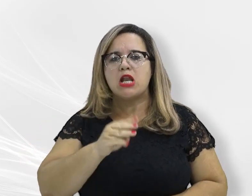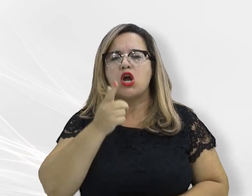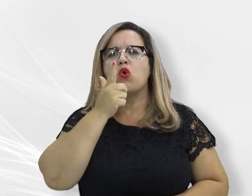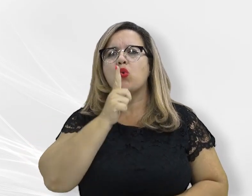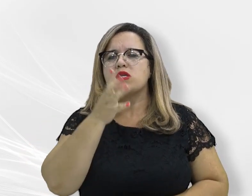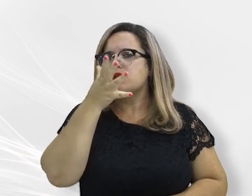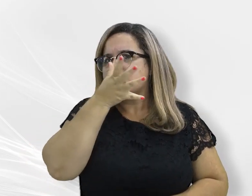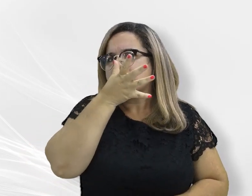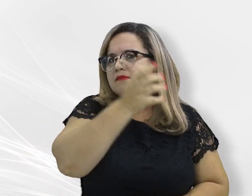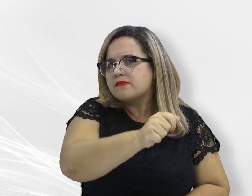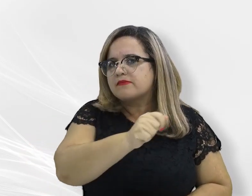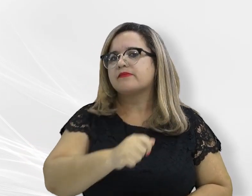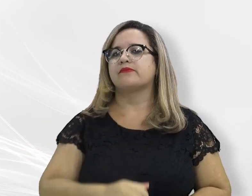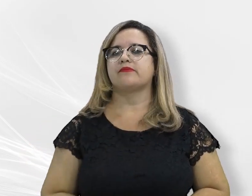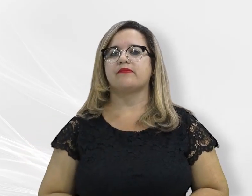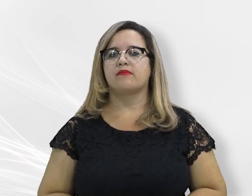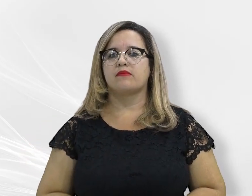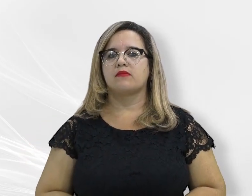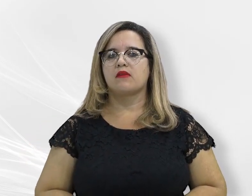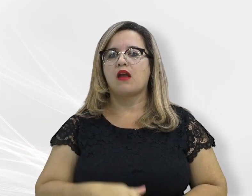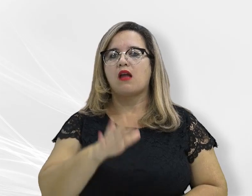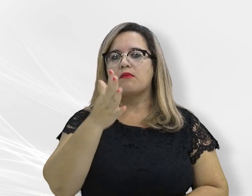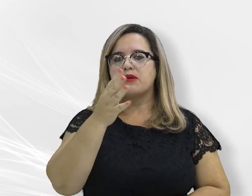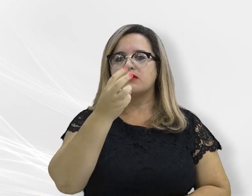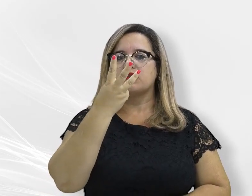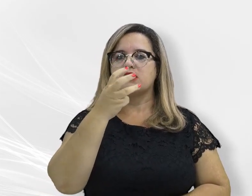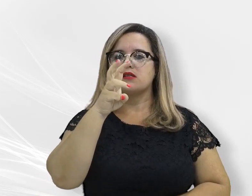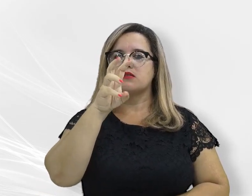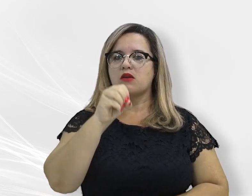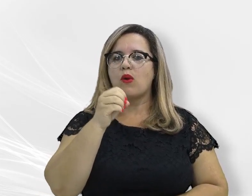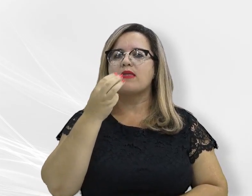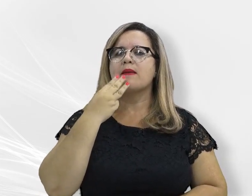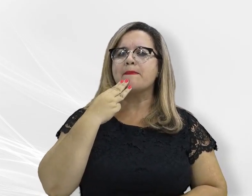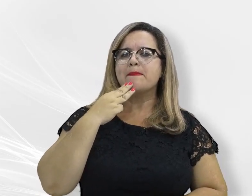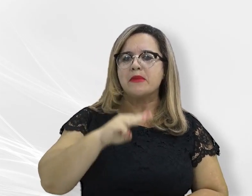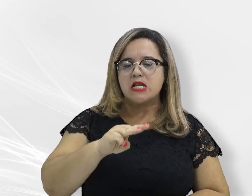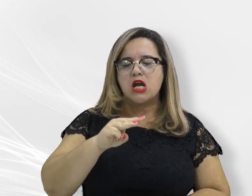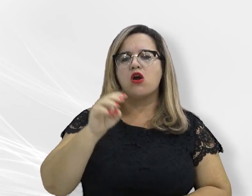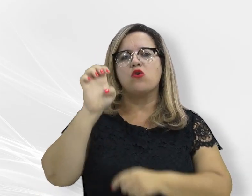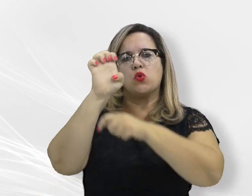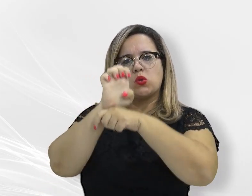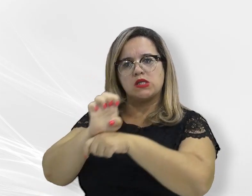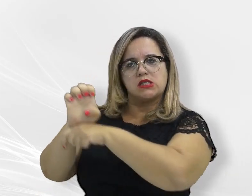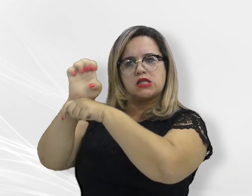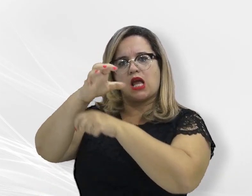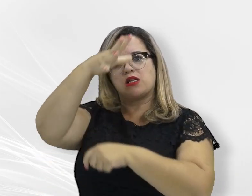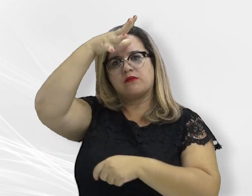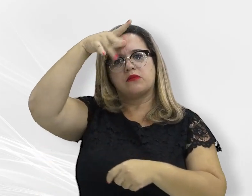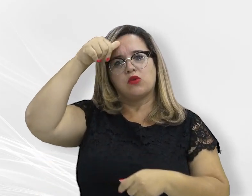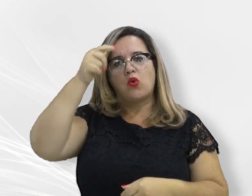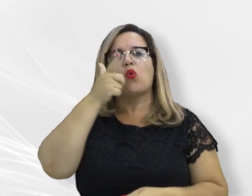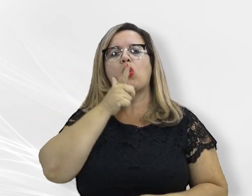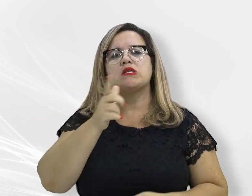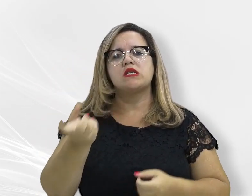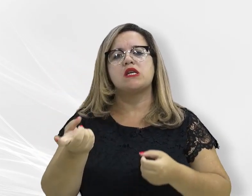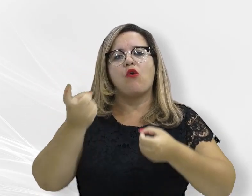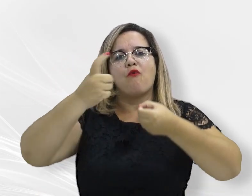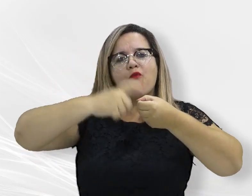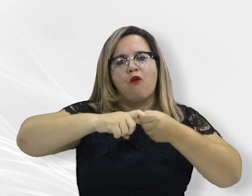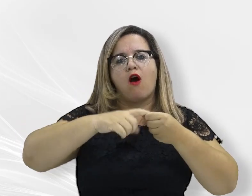Aproximadamente 350 milhões foram recuperados no estado de Mato Grosso em 2021 pelo Comitê Interinstitucional de